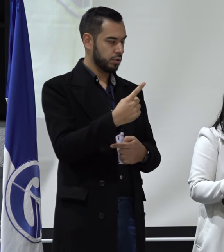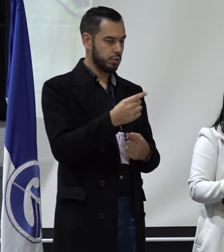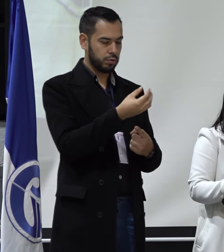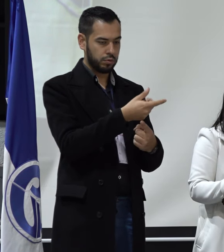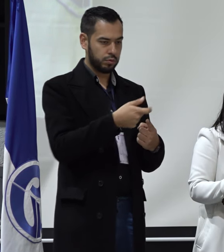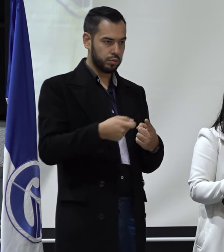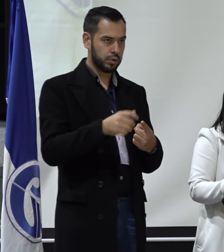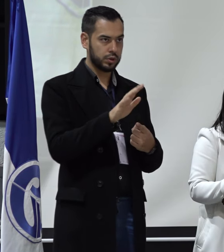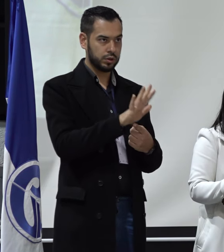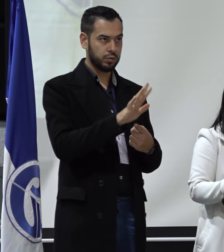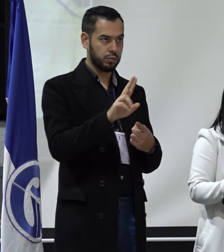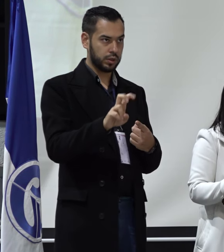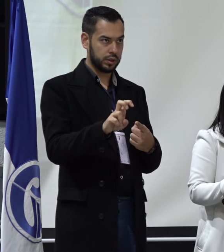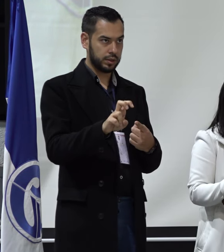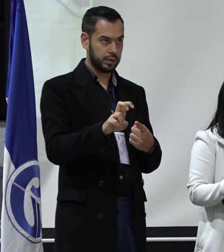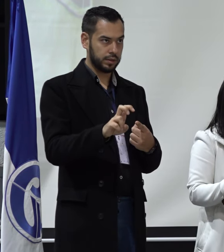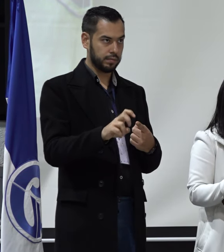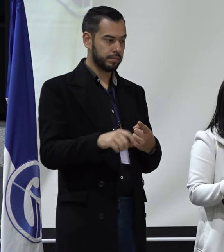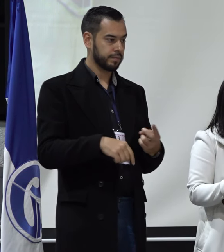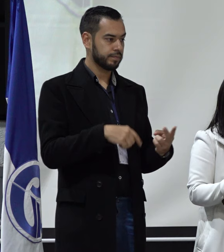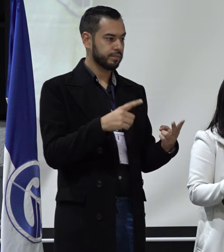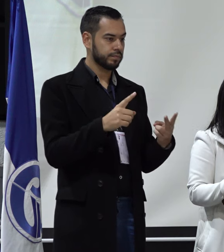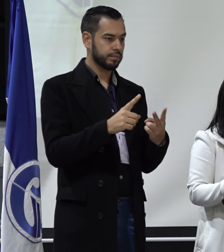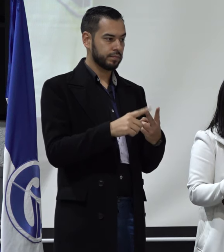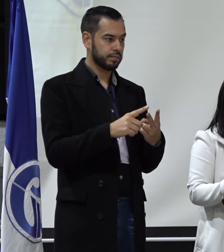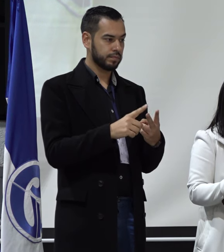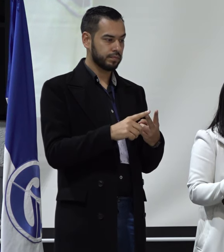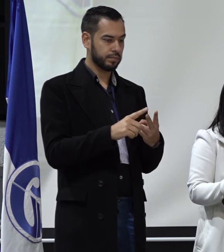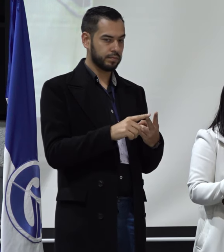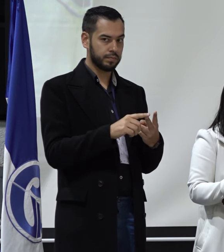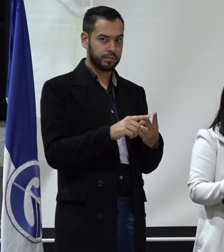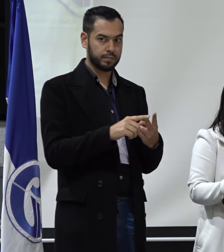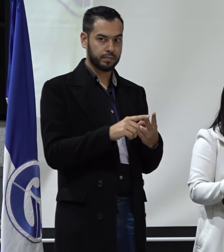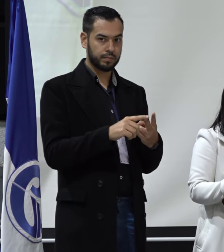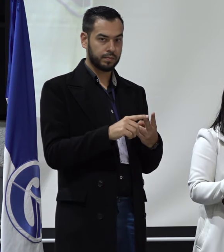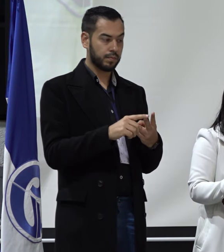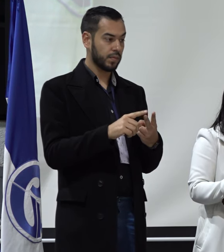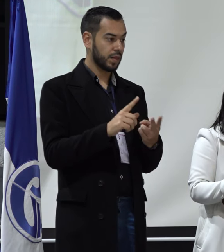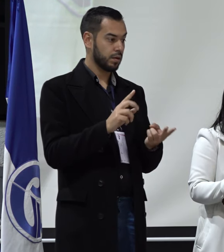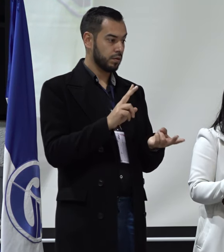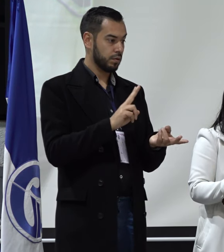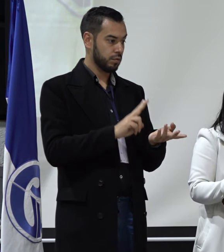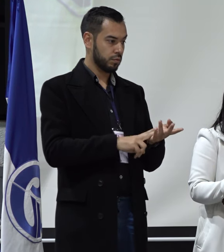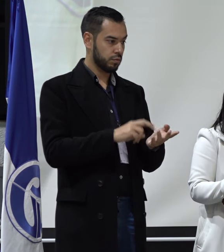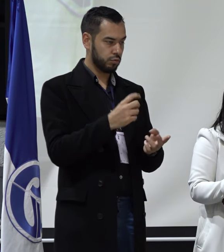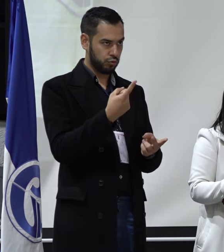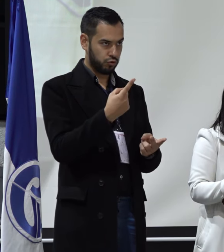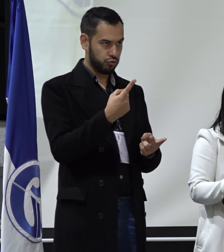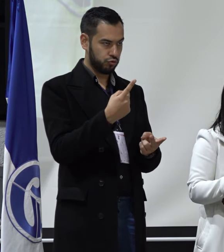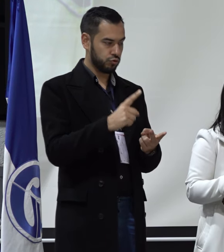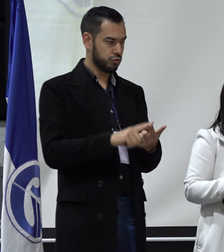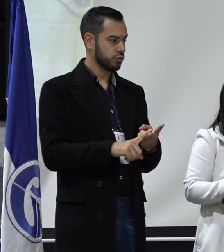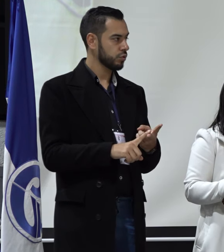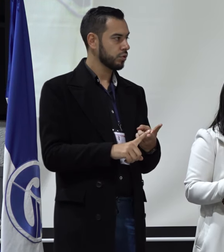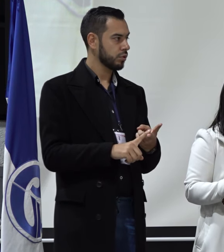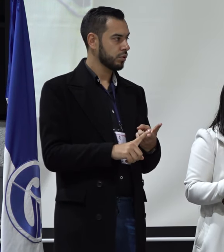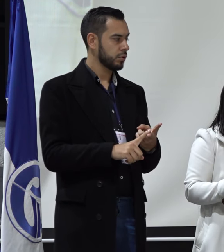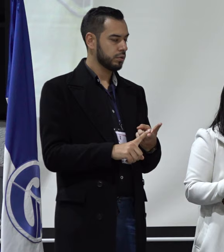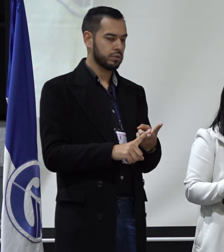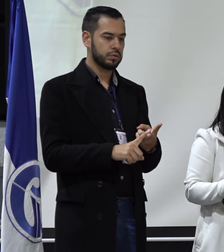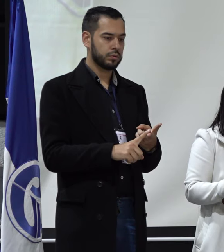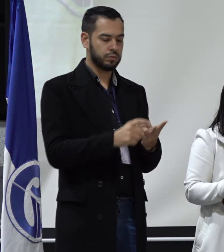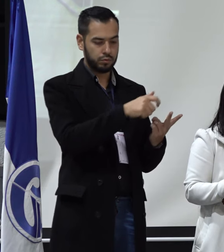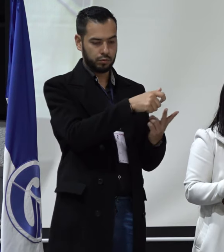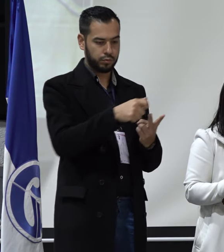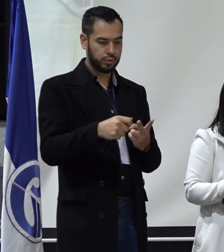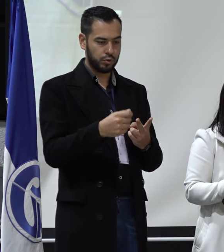total de 57 votos. Para la mesa número 2, María Angélica Fresneda Páez y Sonia Liliana Vivas Piñeros, con un